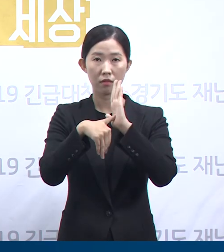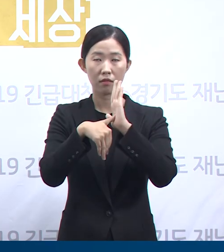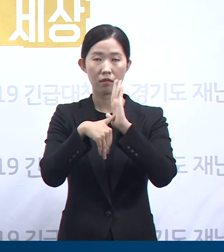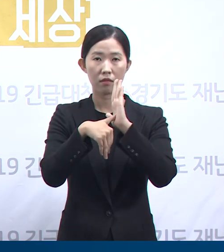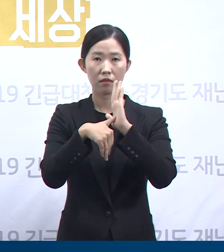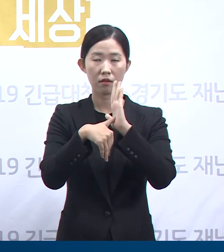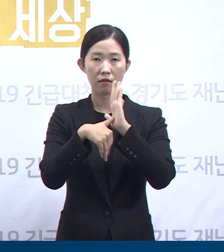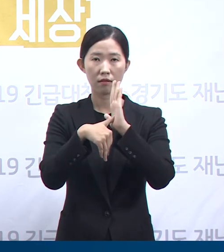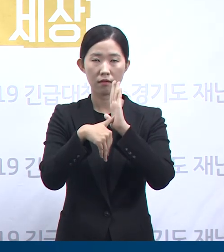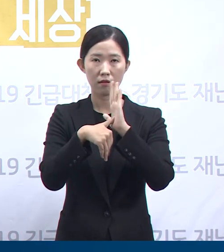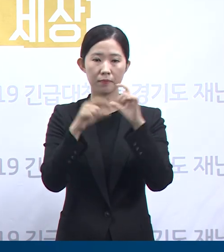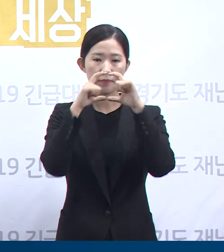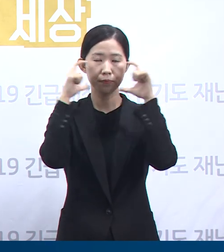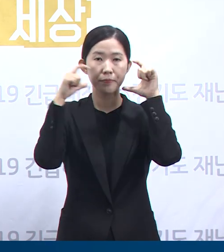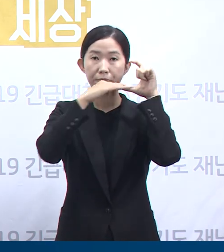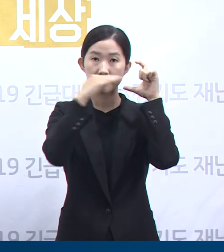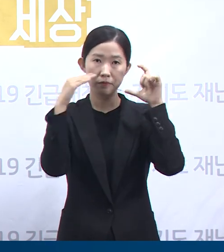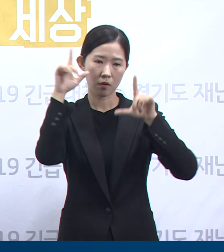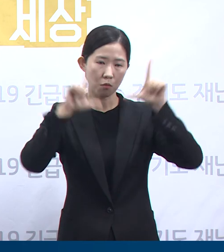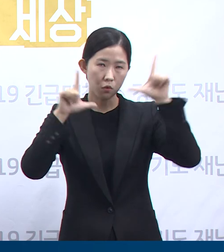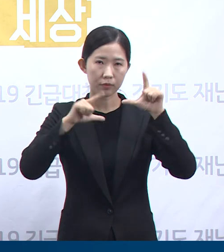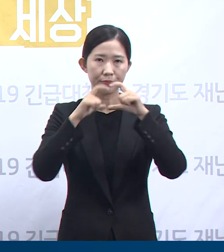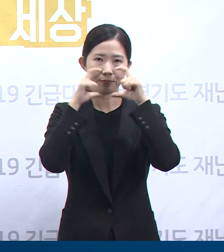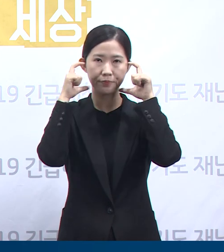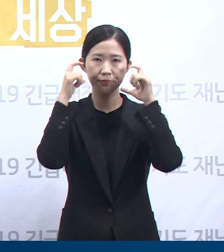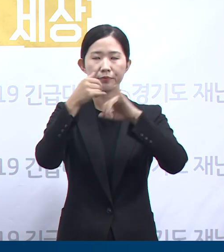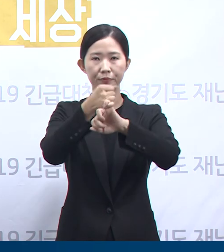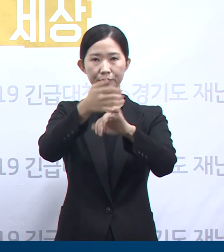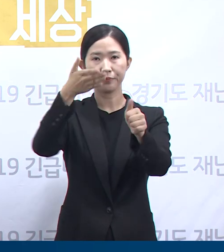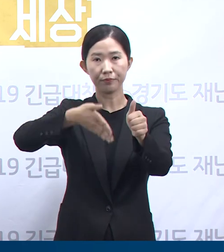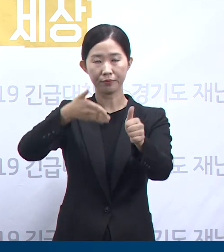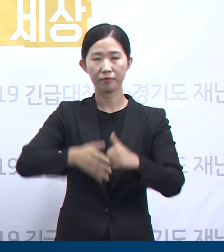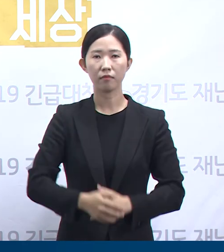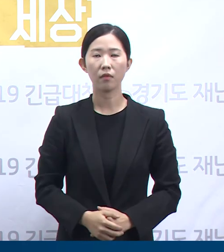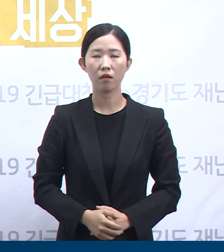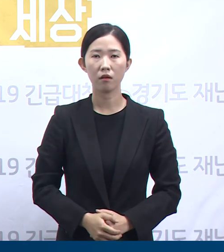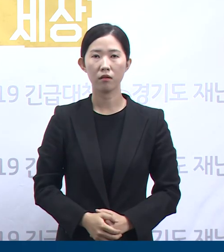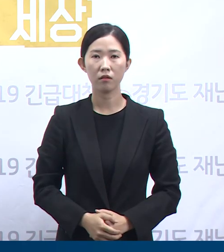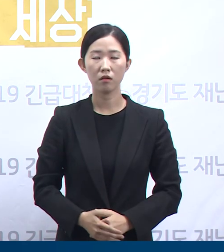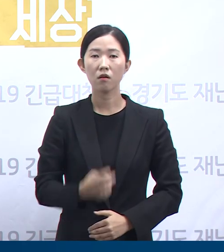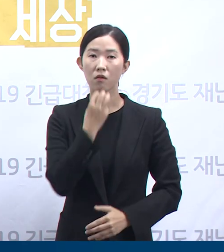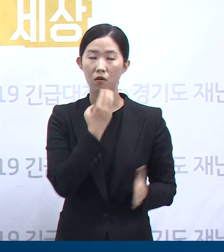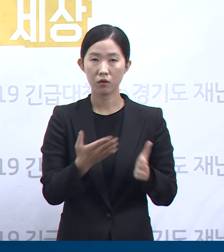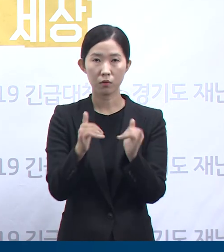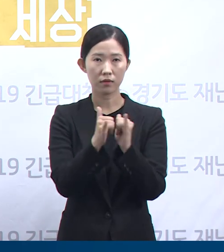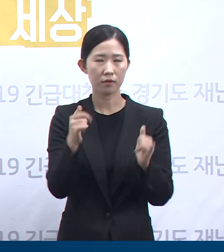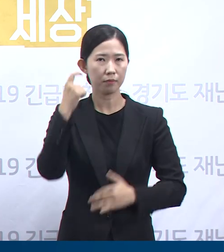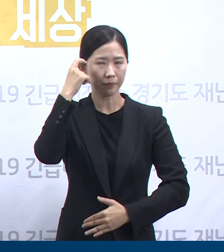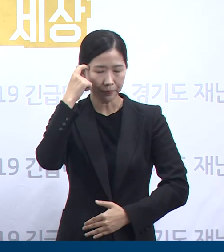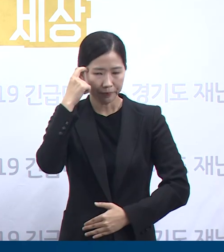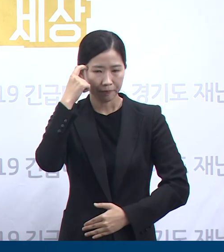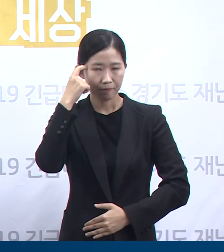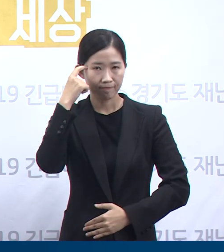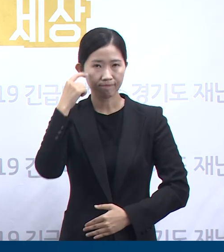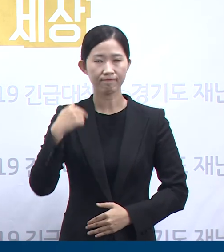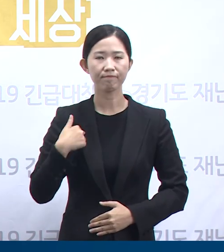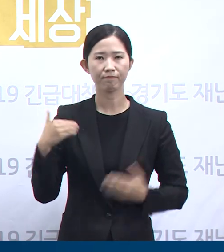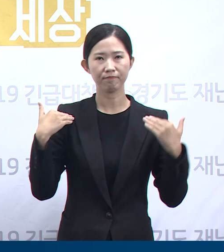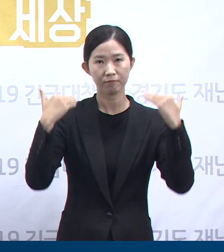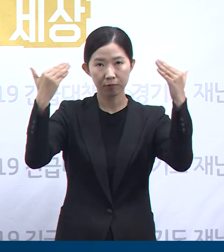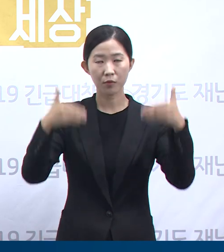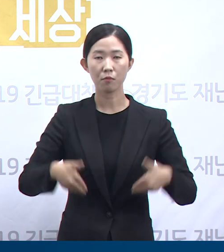입과 코를 간절히 가리고 착용 방법을 준수해 주시기 바라겠습니다. 성숙한 도민의식이 위기 극복의 가장 큰 원동력입니다.